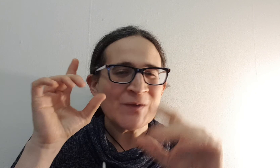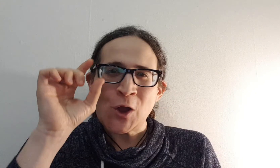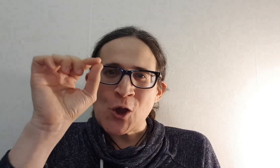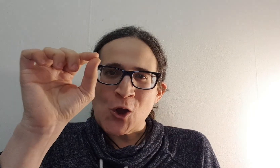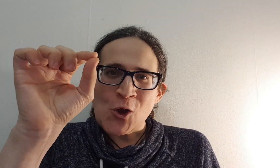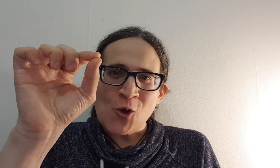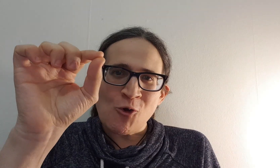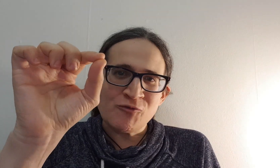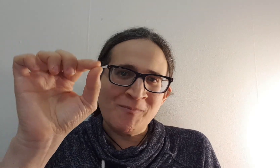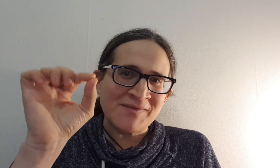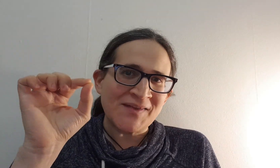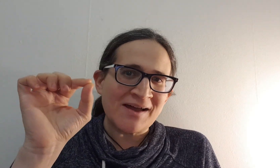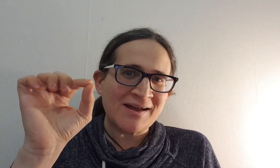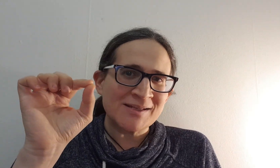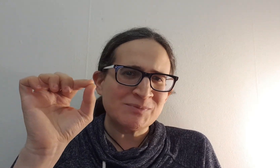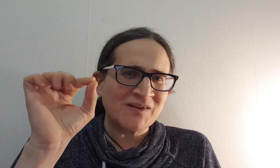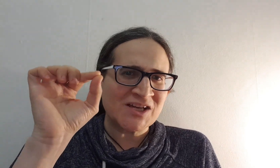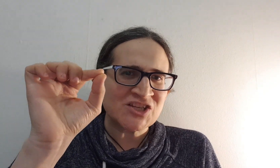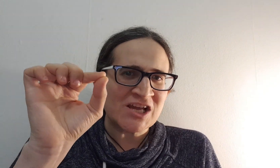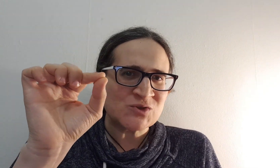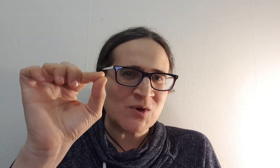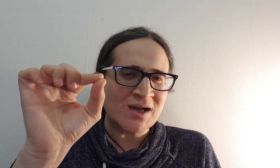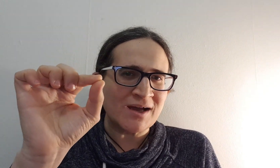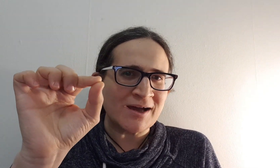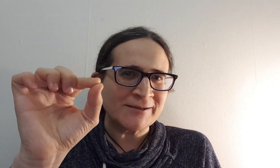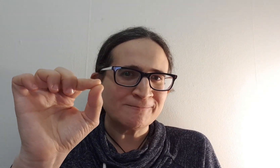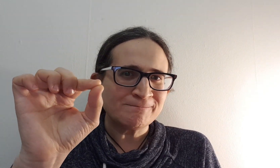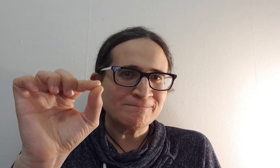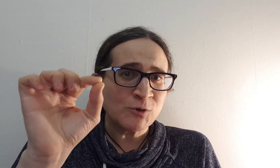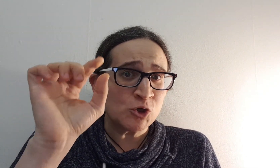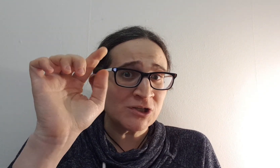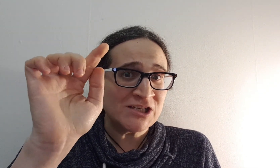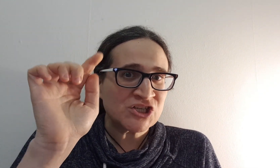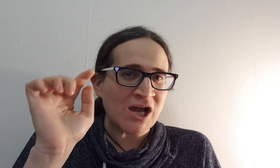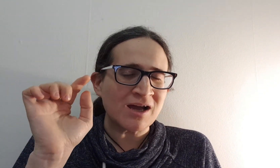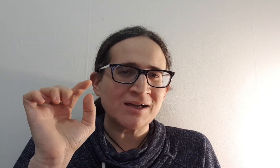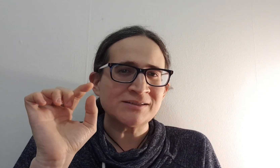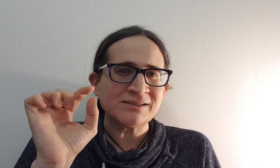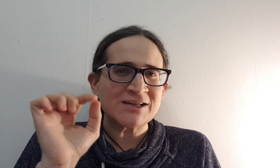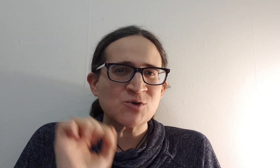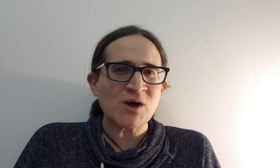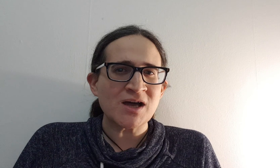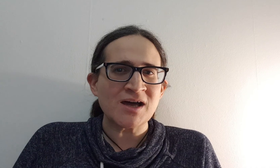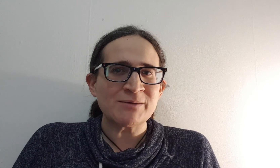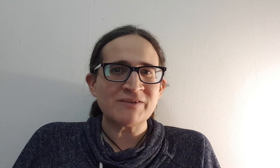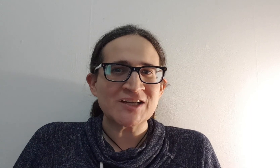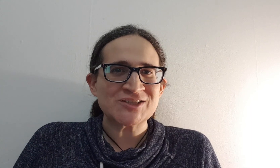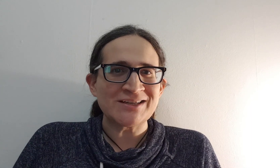עוד מנטרה אחת בבקשה להחזור אחריי עוד קלישה אחת להחזור אחריי בבקשה